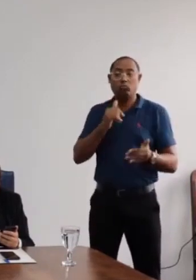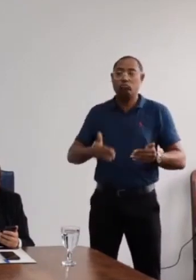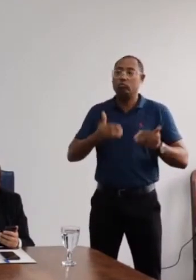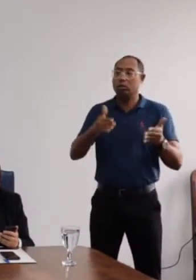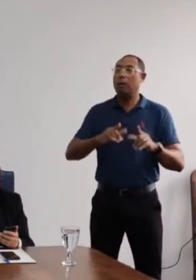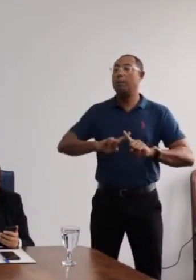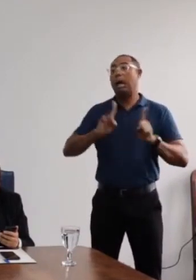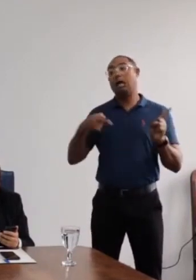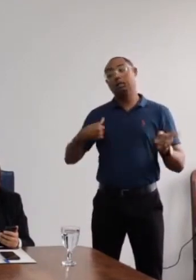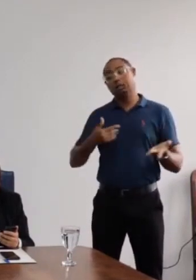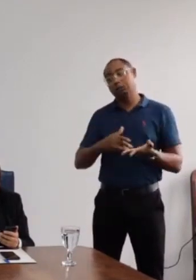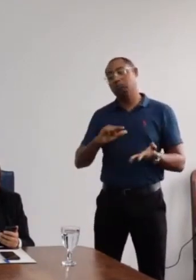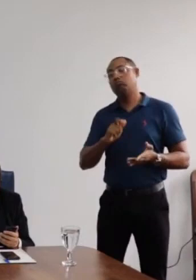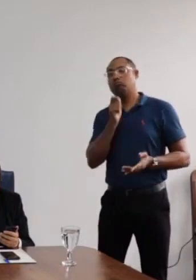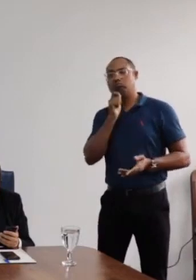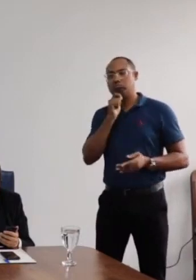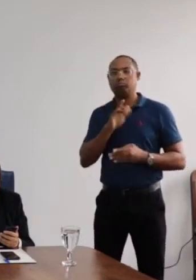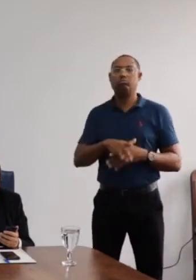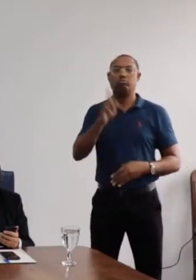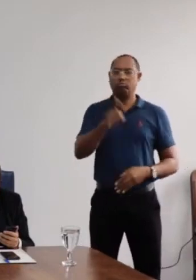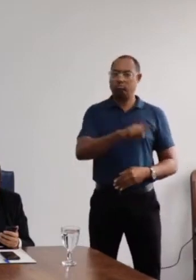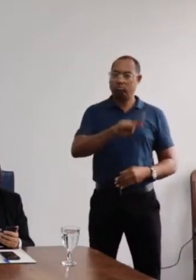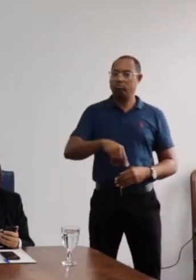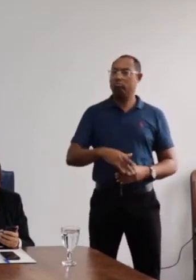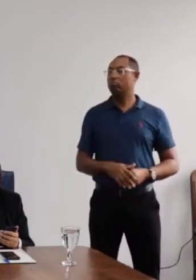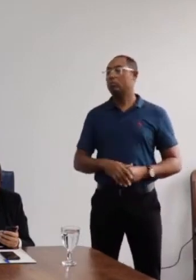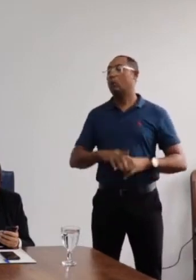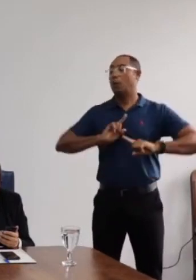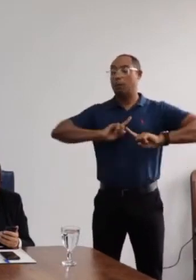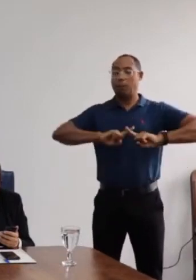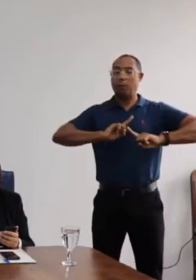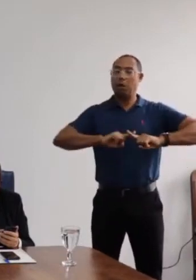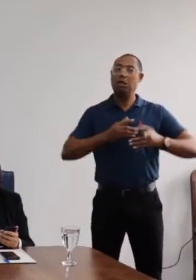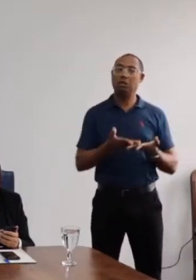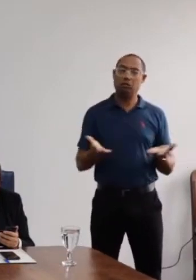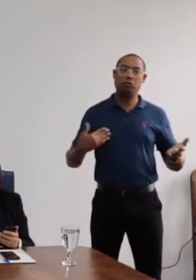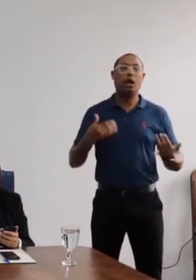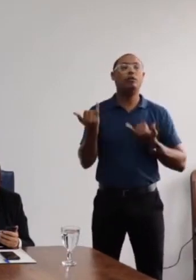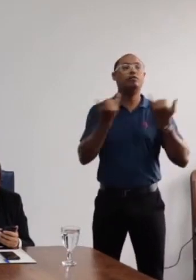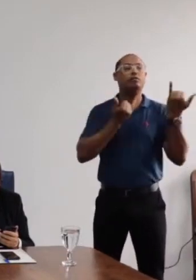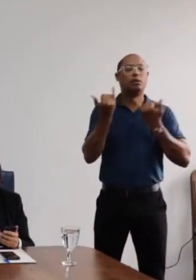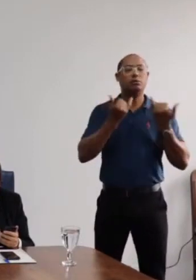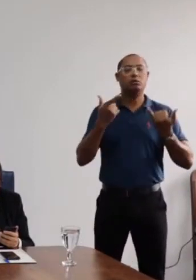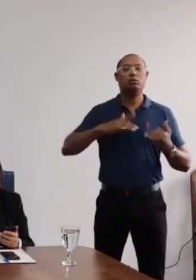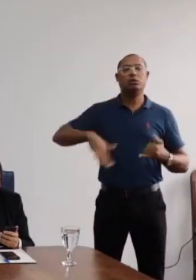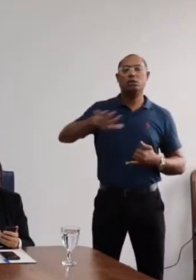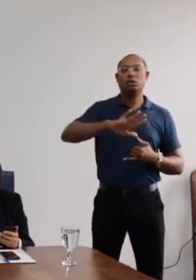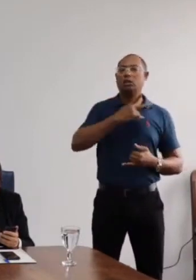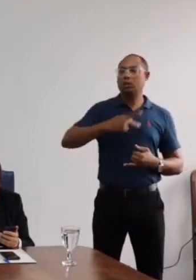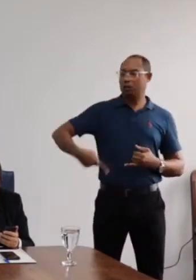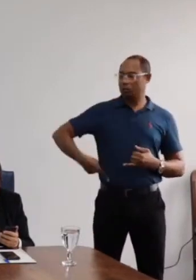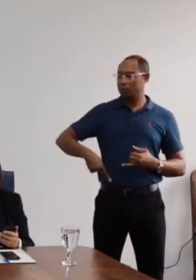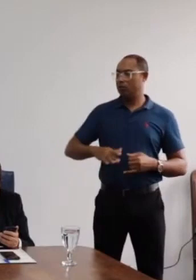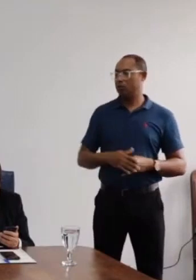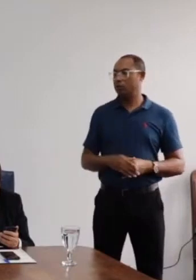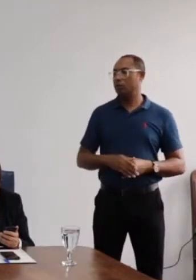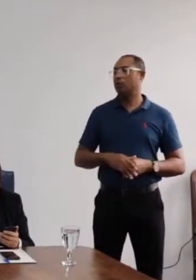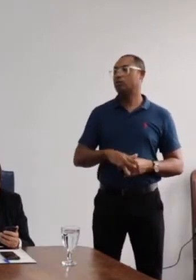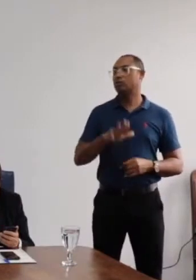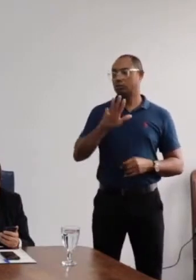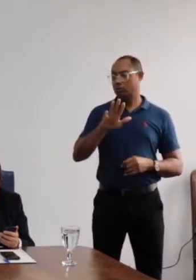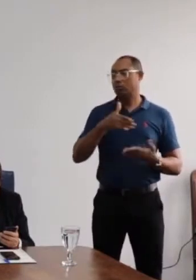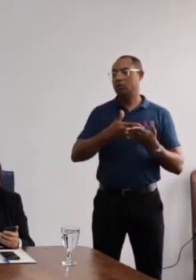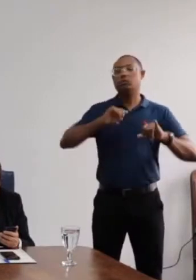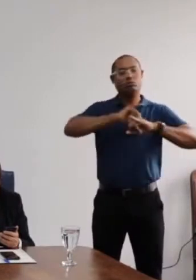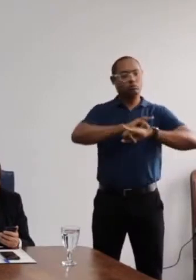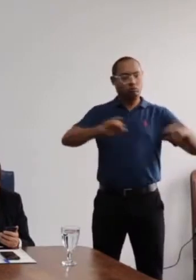acabou sendo cancelada essa ida, porque a informação que tivemos é que o presidente da República, ele mesmo, fará